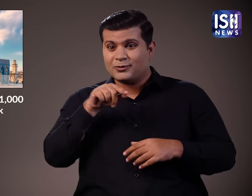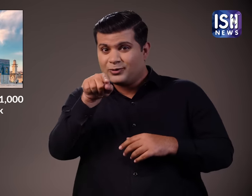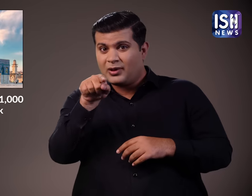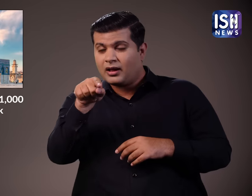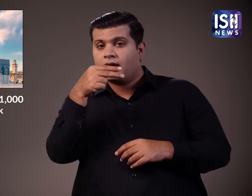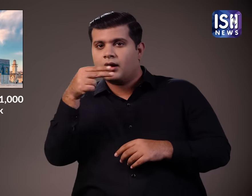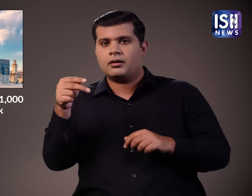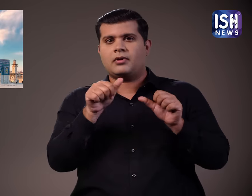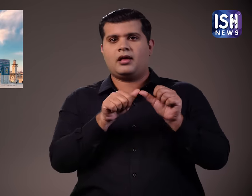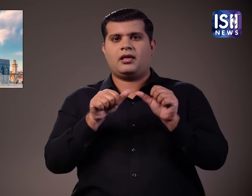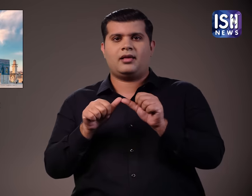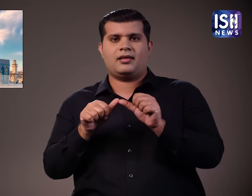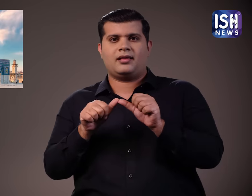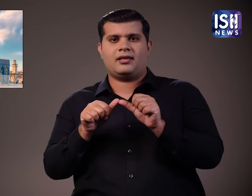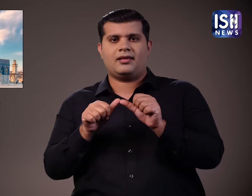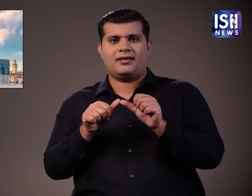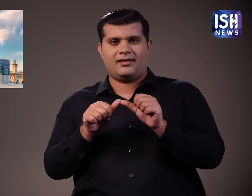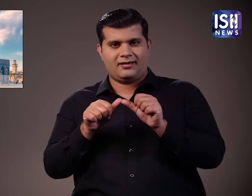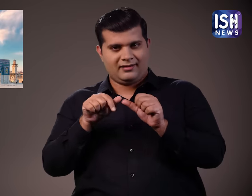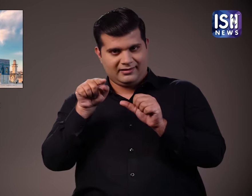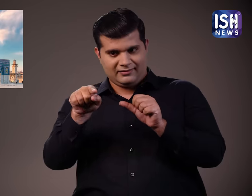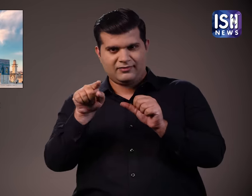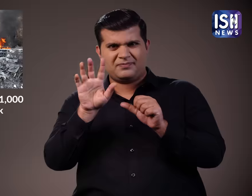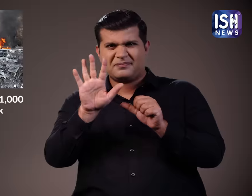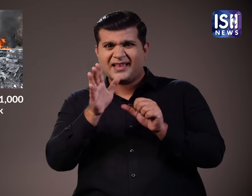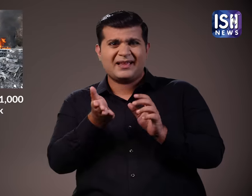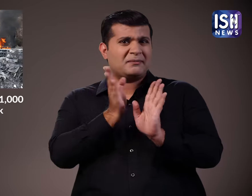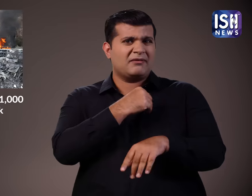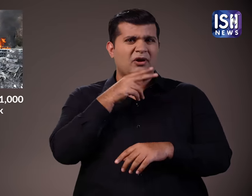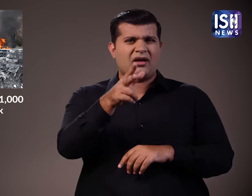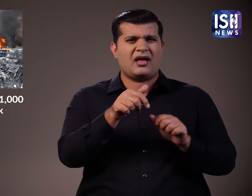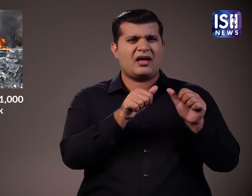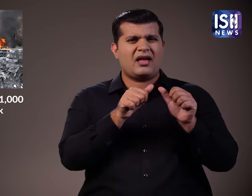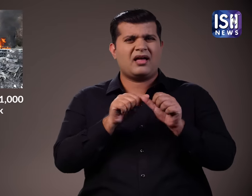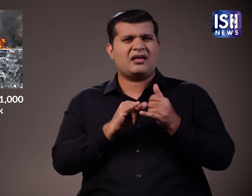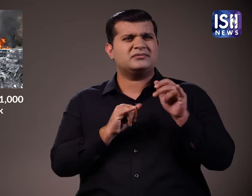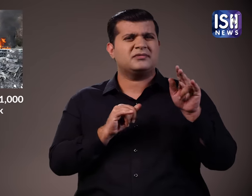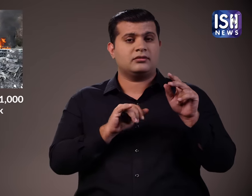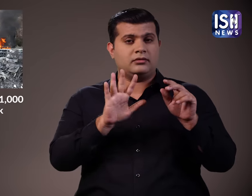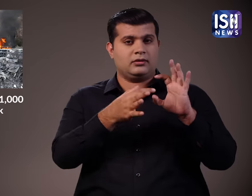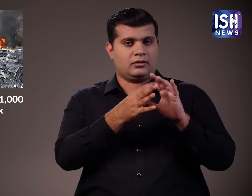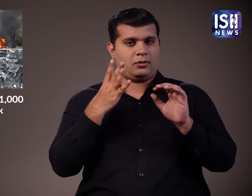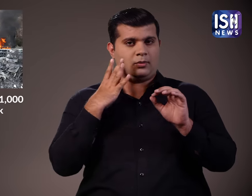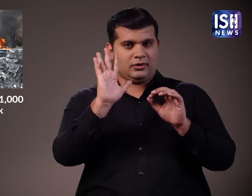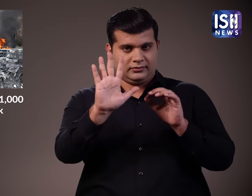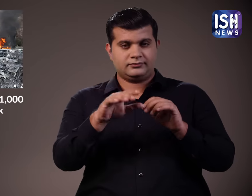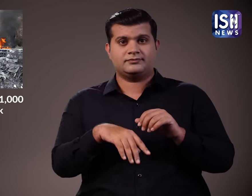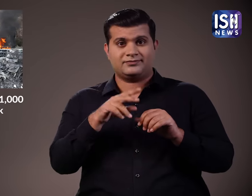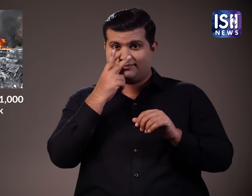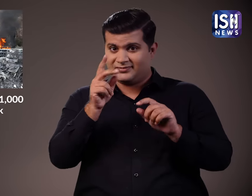जेरुसिलम में अलकसा मस्जित है। मैं आपको थोड़ी दिर में अलकसा स्टॉम के बारे में बताऊंगा। आशा